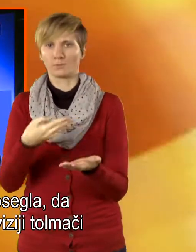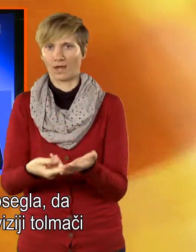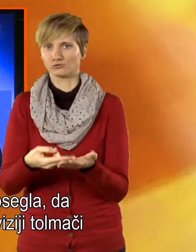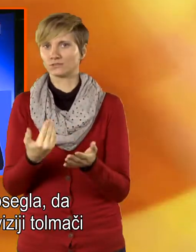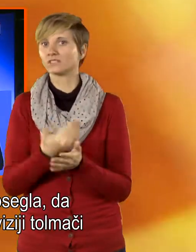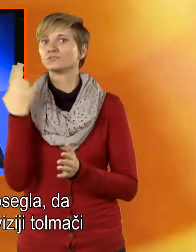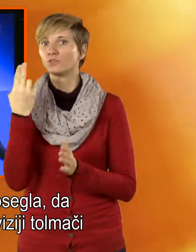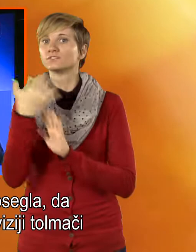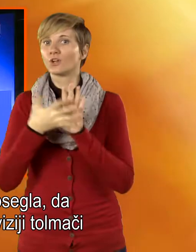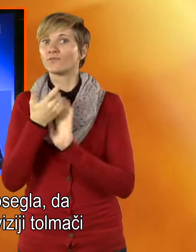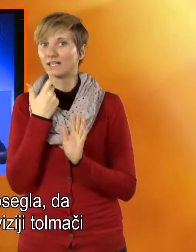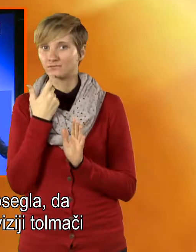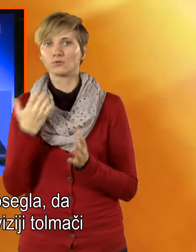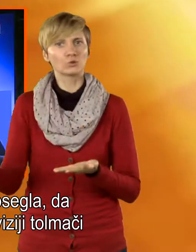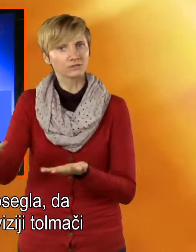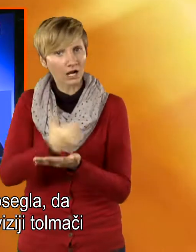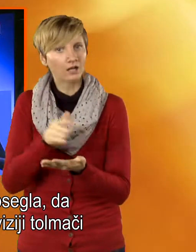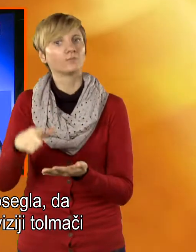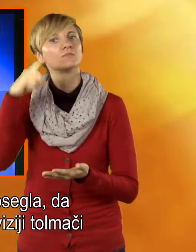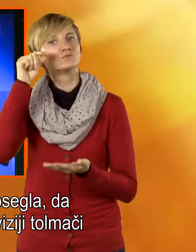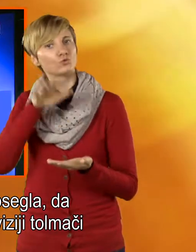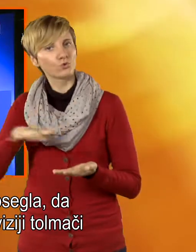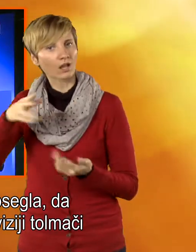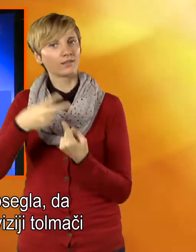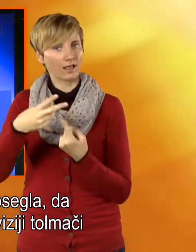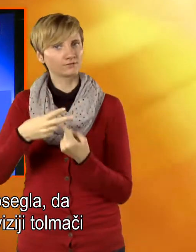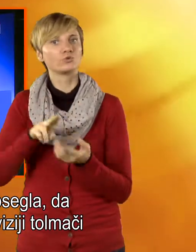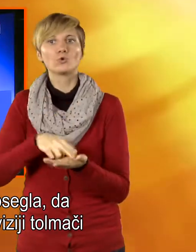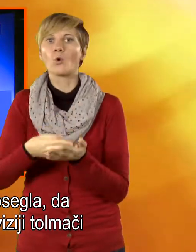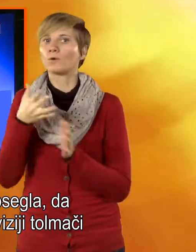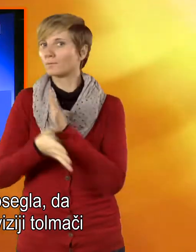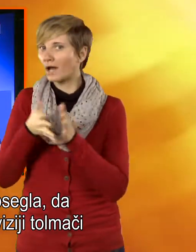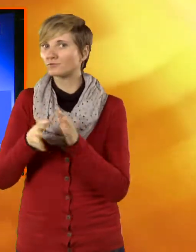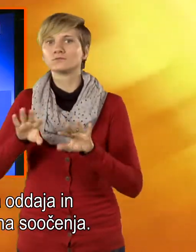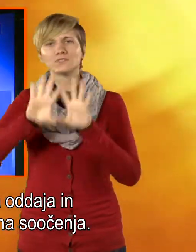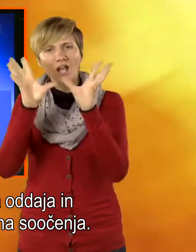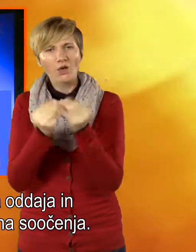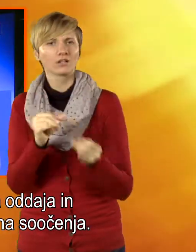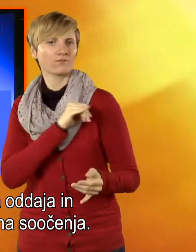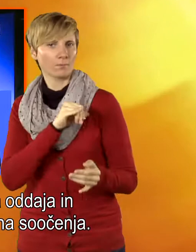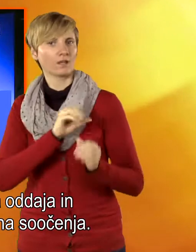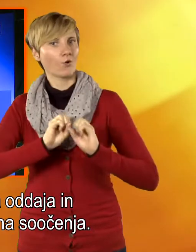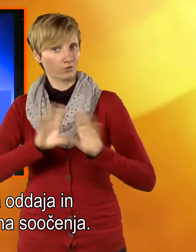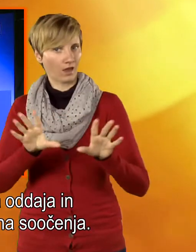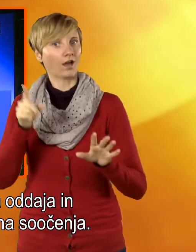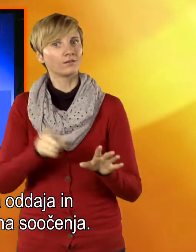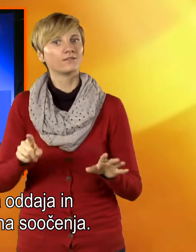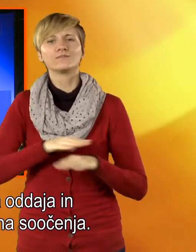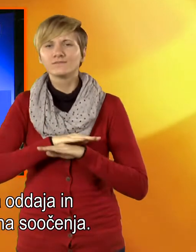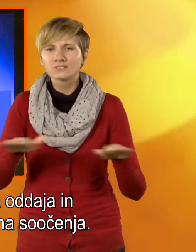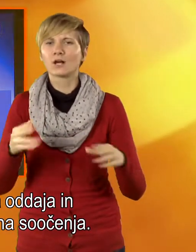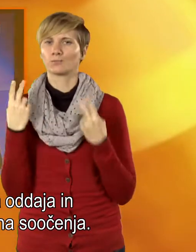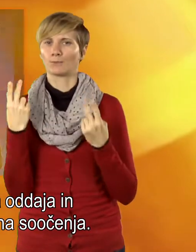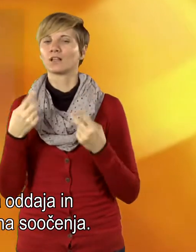Tolmačev za slovenski znakovni jezik dosegla, se na nacionalni televiziji Tolmači celotna informativna odaja in vsa